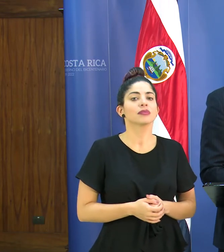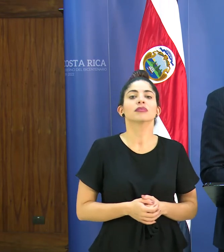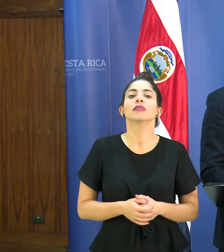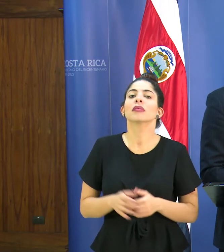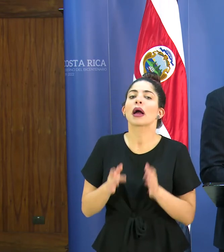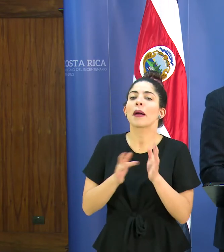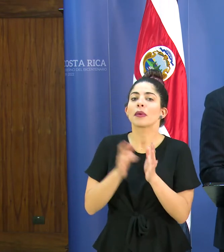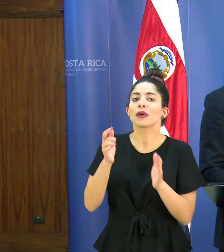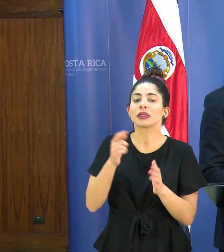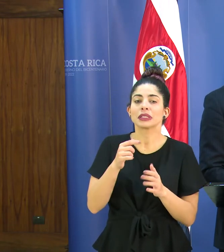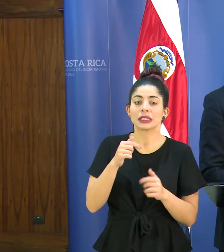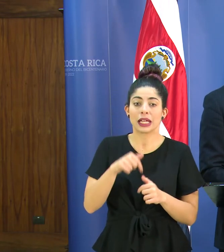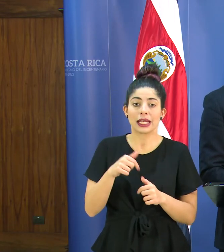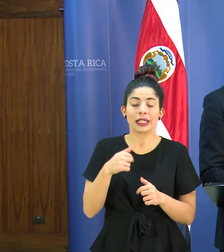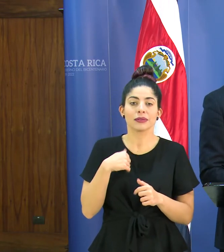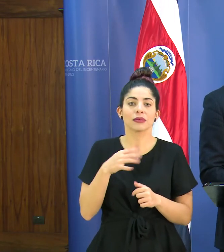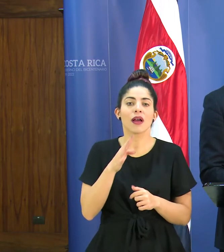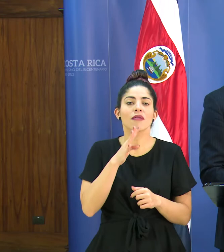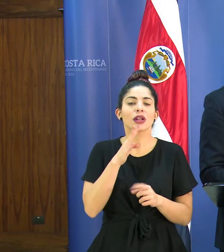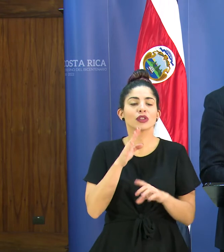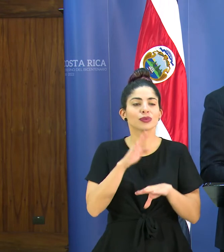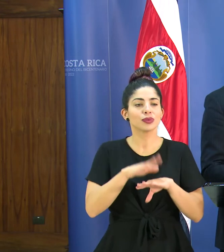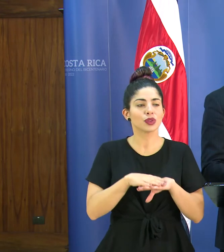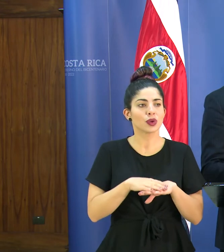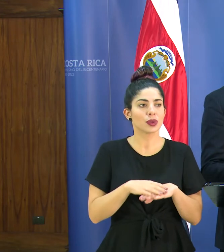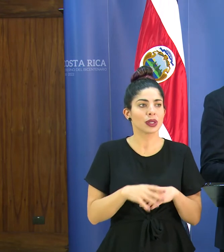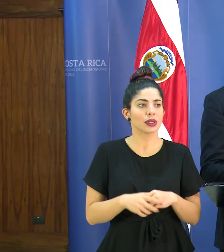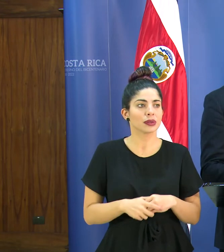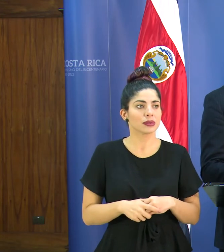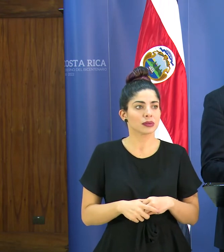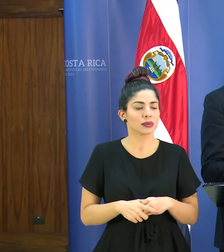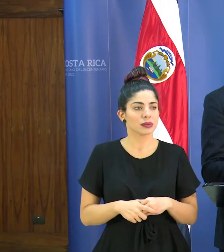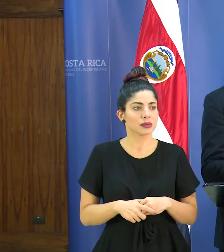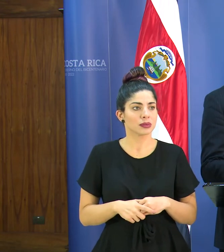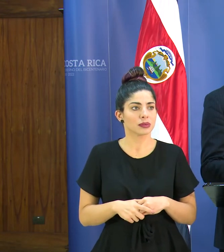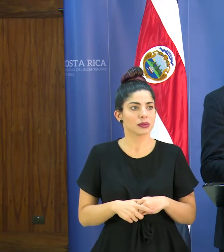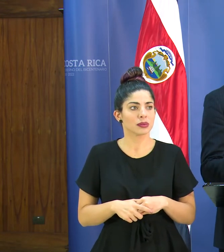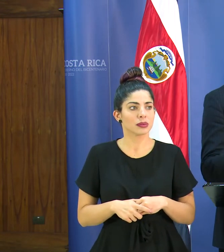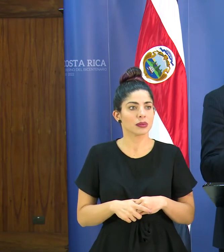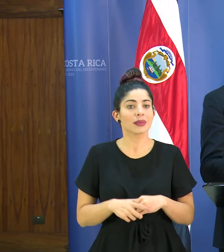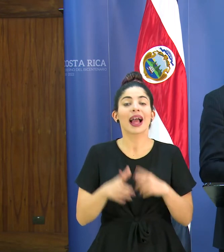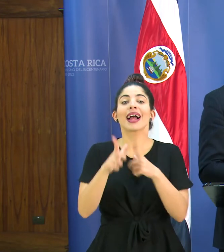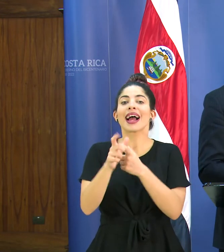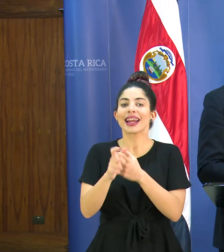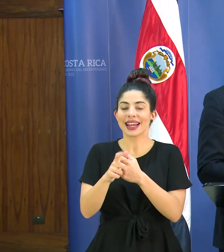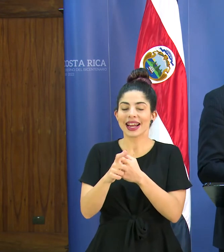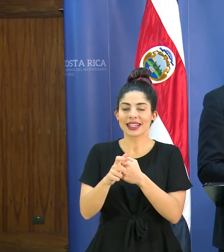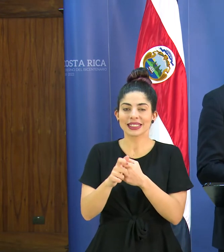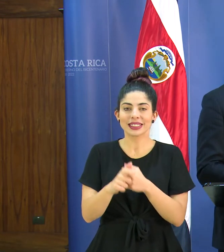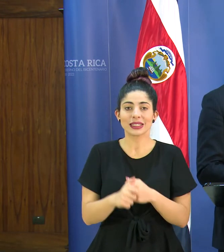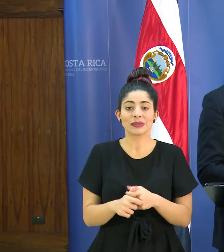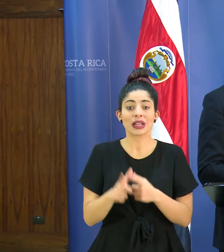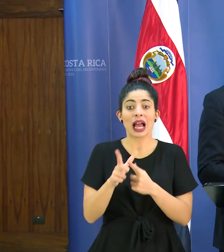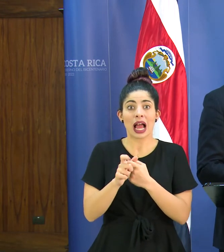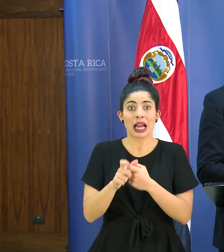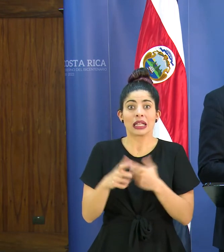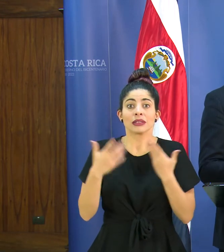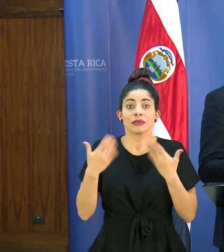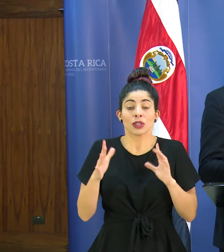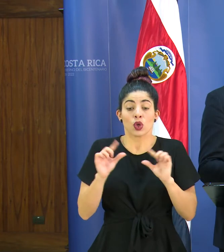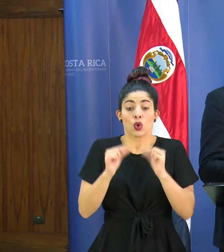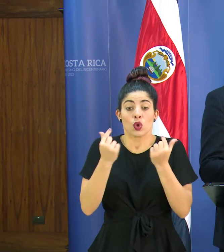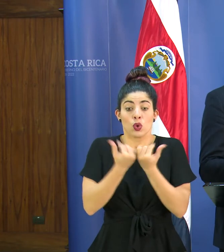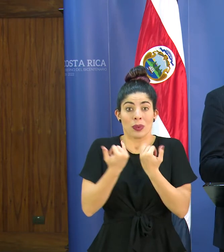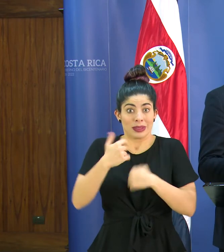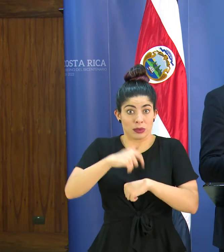aprovechando que estoy por acá con respecto a las ¿cómo se llama esto? las carreras eso ya justamente el grupo